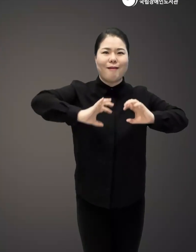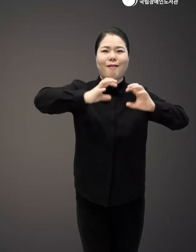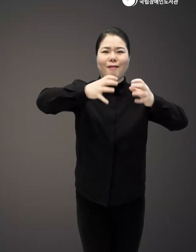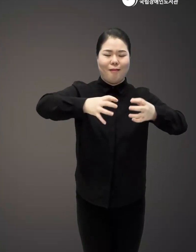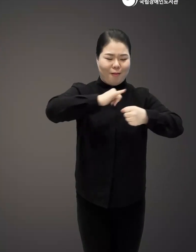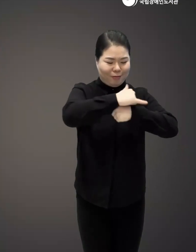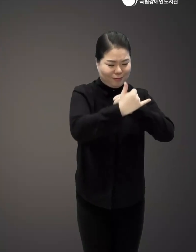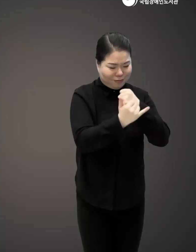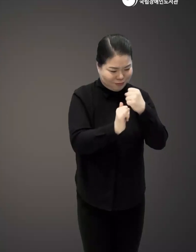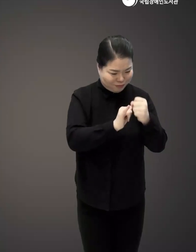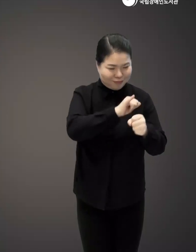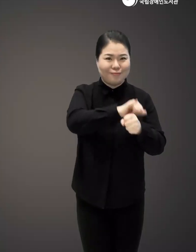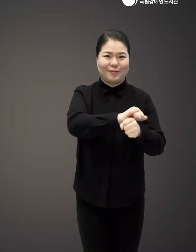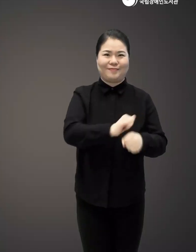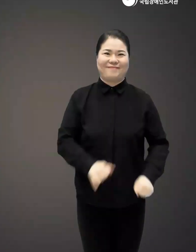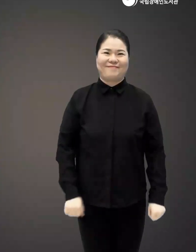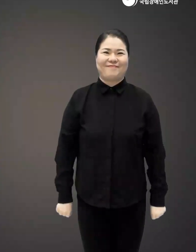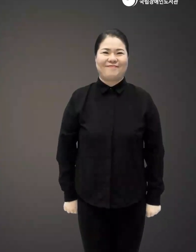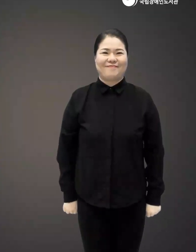세계를 돌다